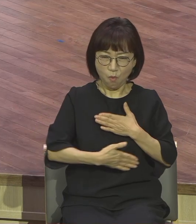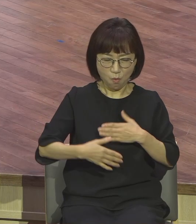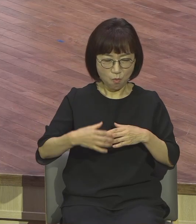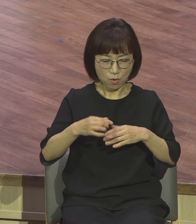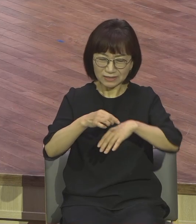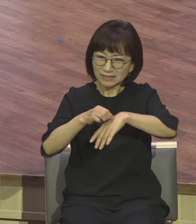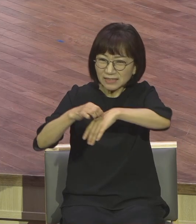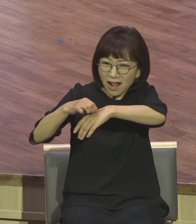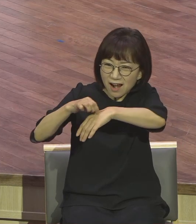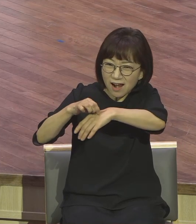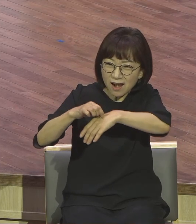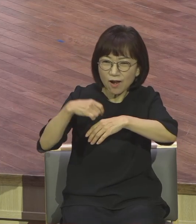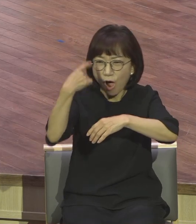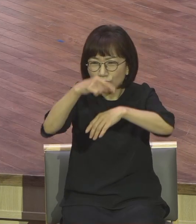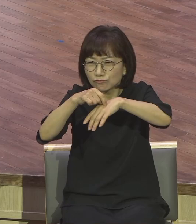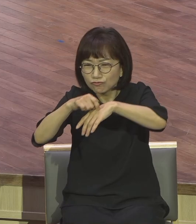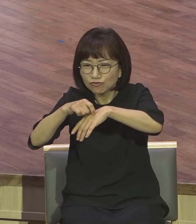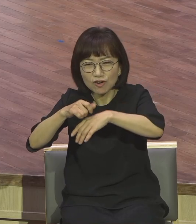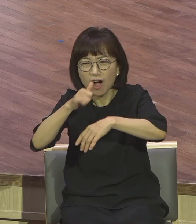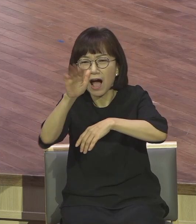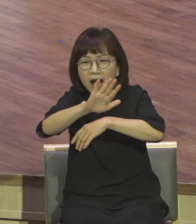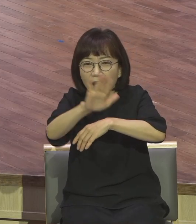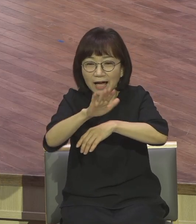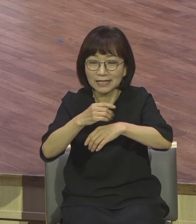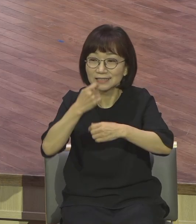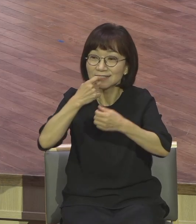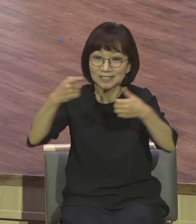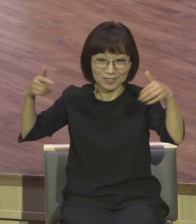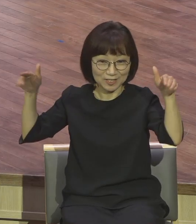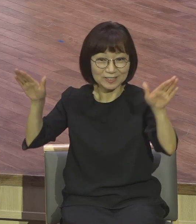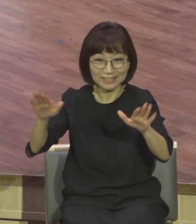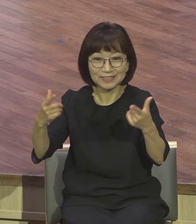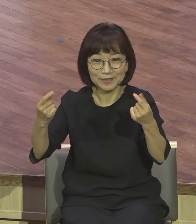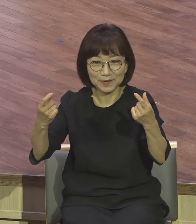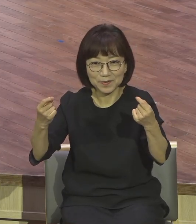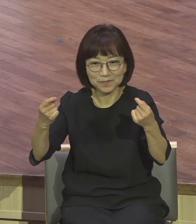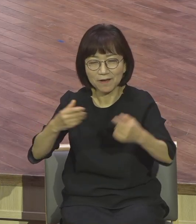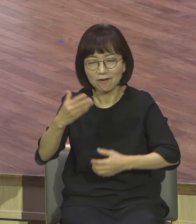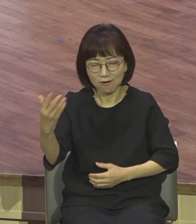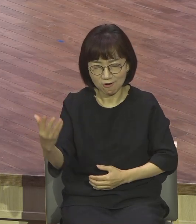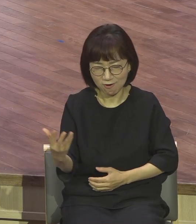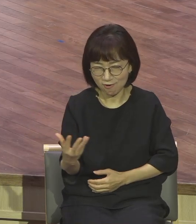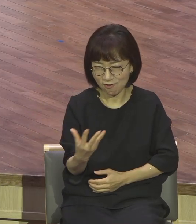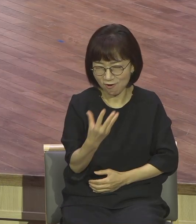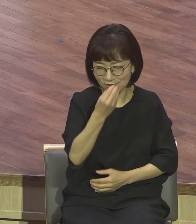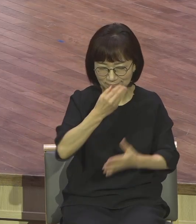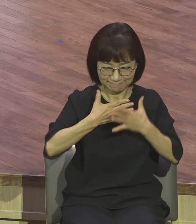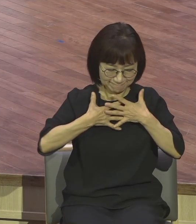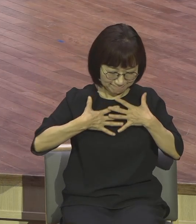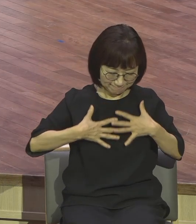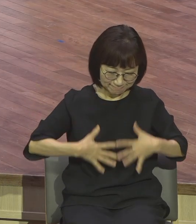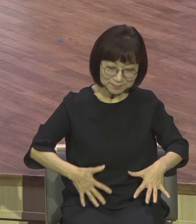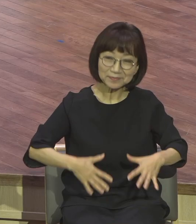사는 존재가 아니라 천사들처럼 신령한 옷을 입고 신령한 옷을 입고 하나님의 자녀로서